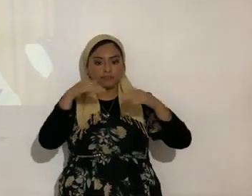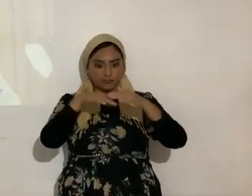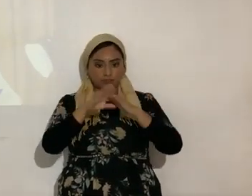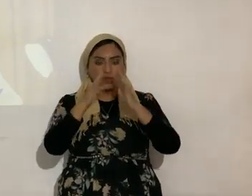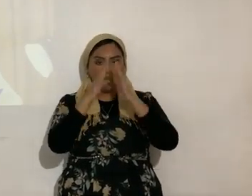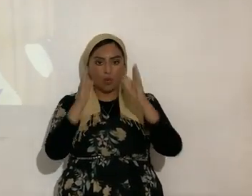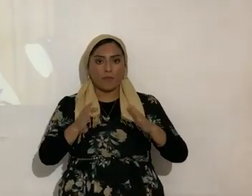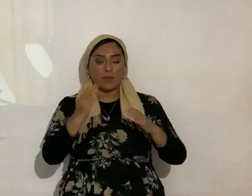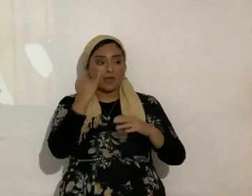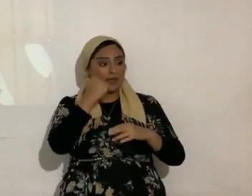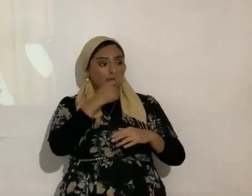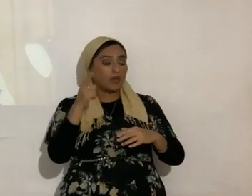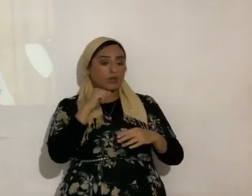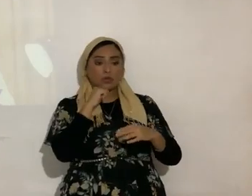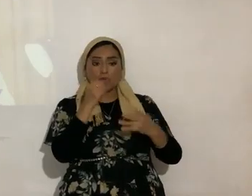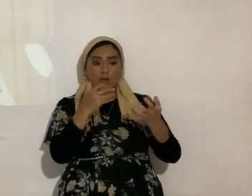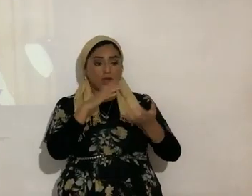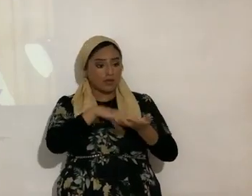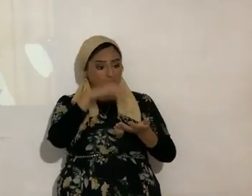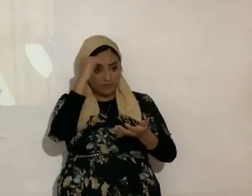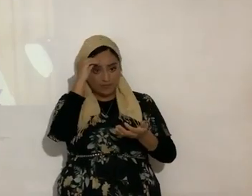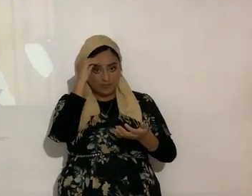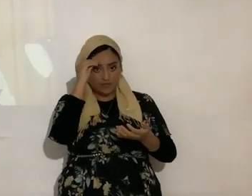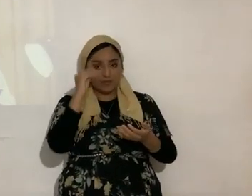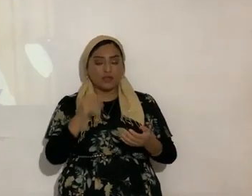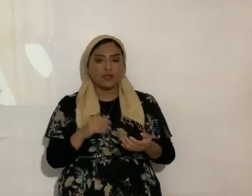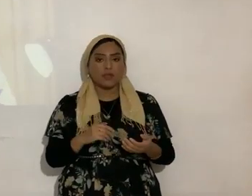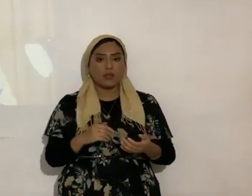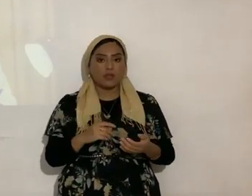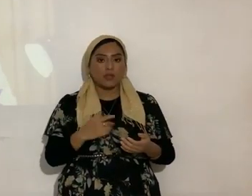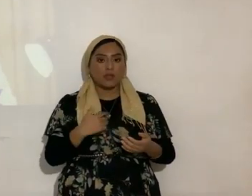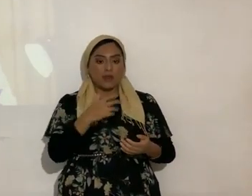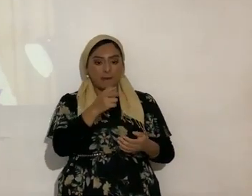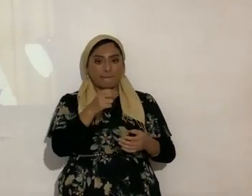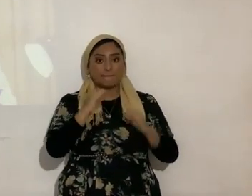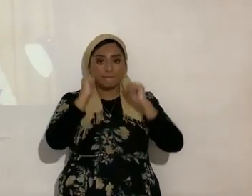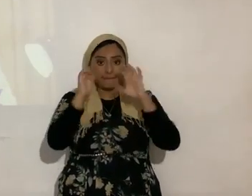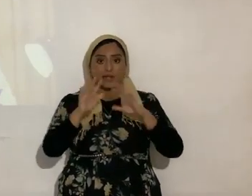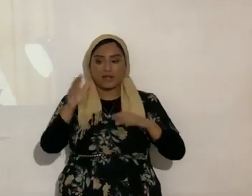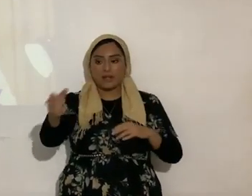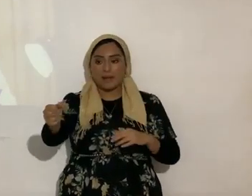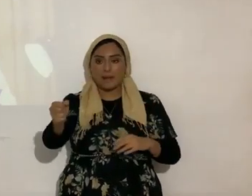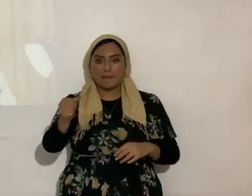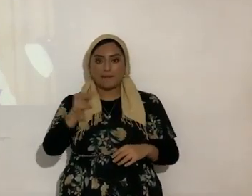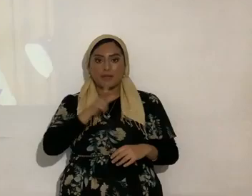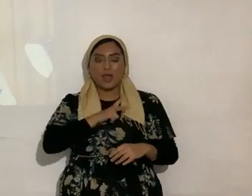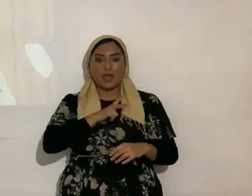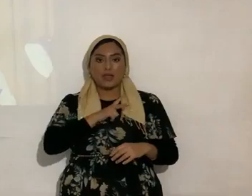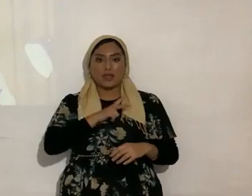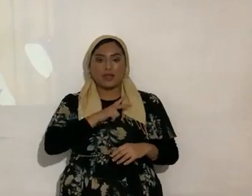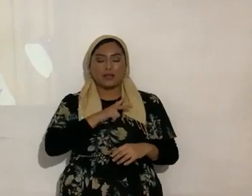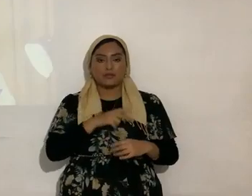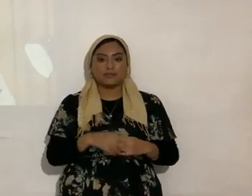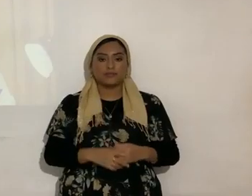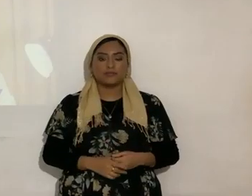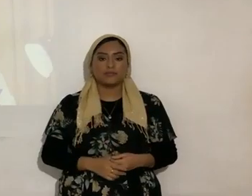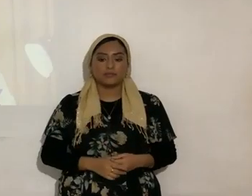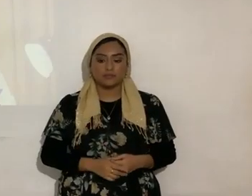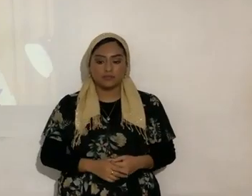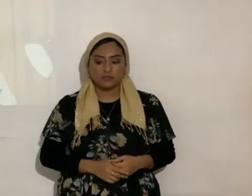demás el que no quiera el mensaje la bendición regresará a ustedes en este caso no me estoy refiriendo a ello si tú